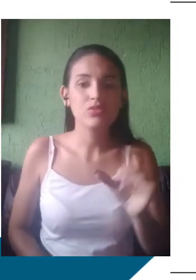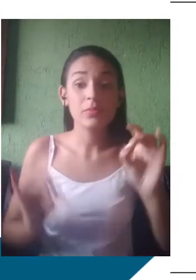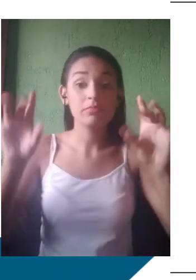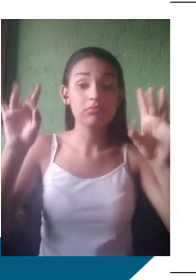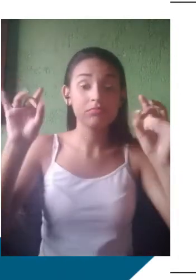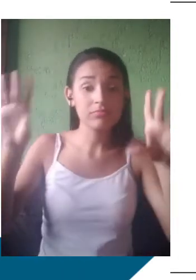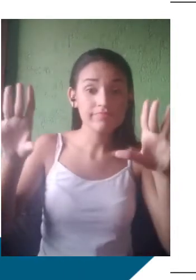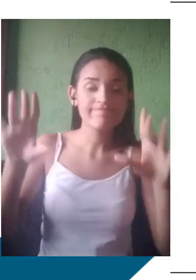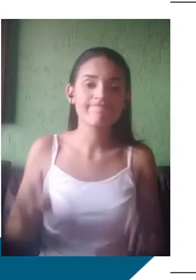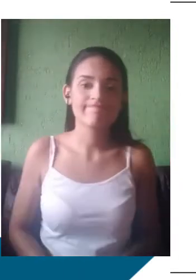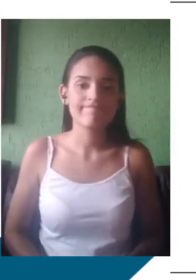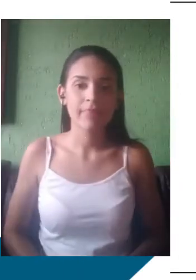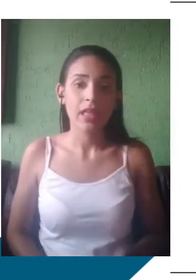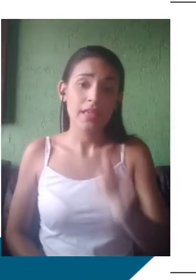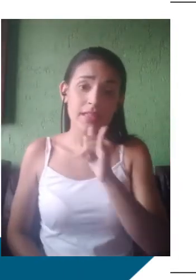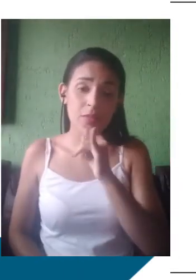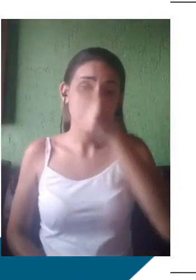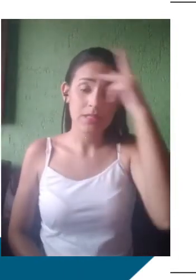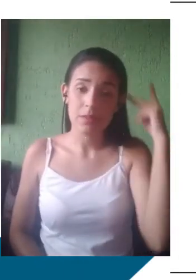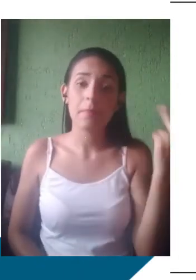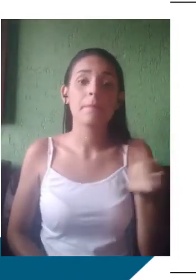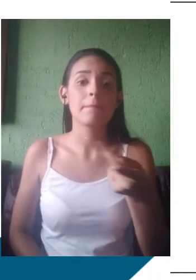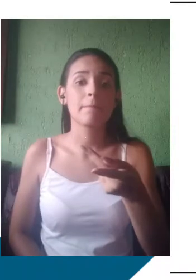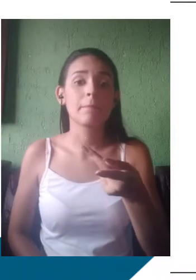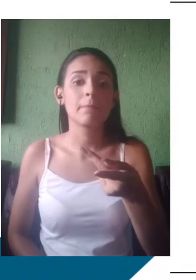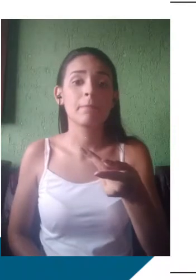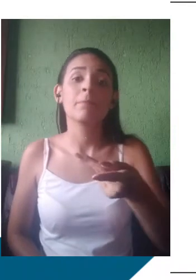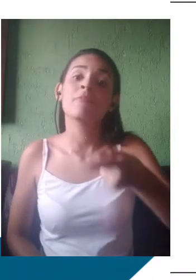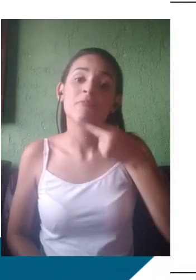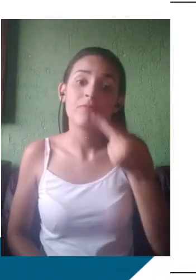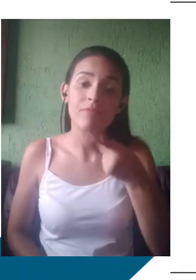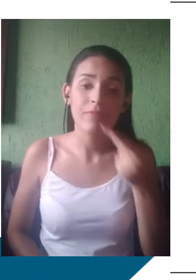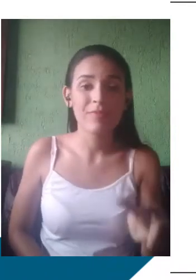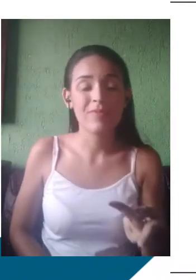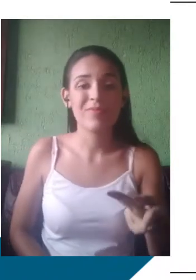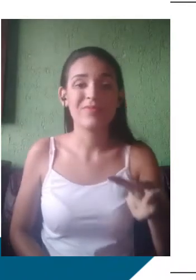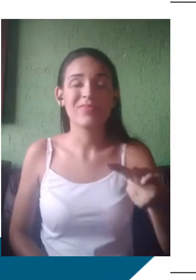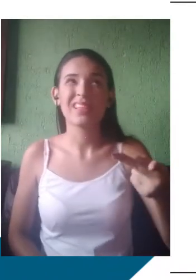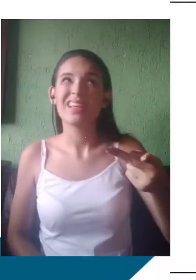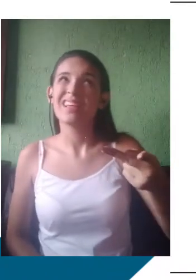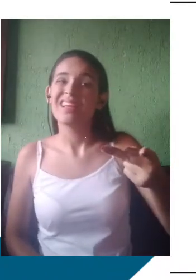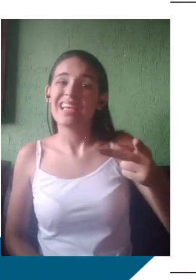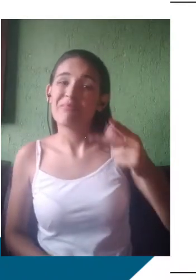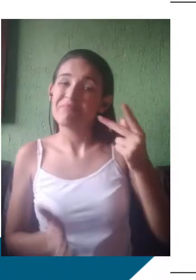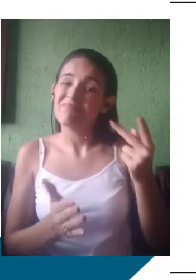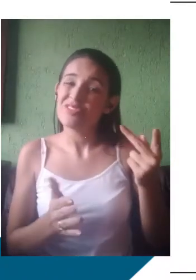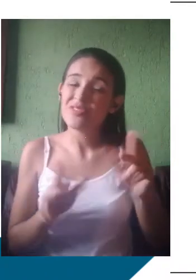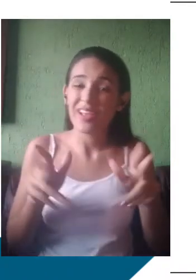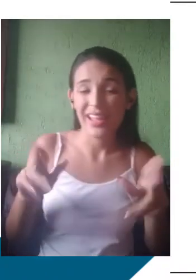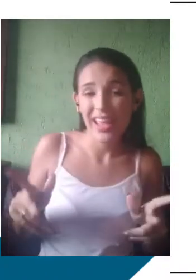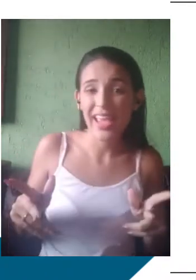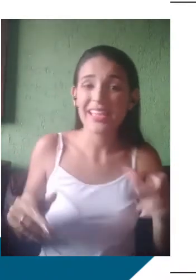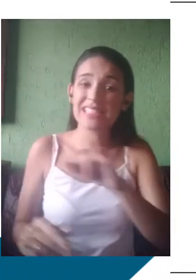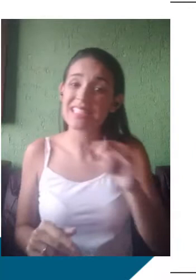tudo isso a língua consegue revelar. Exemplos. No aspecto fonológico, o encontro consonantal FL